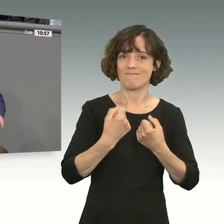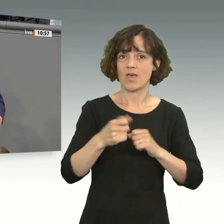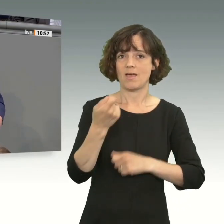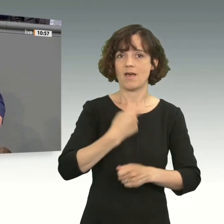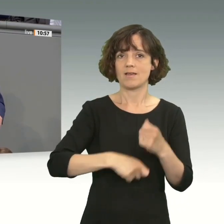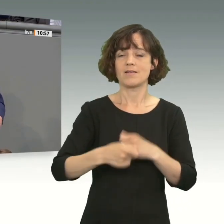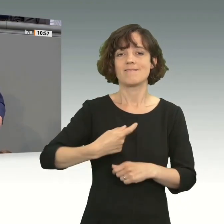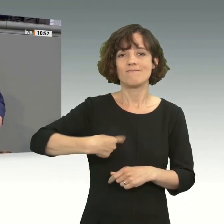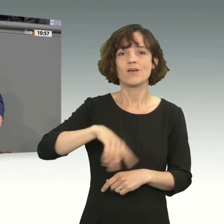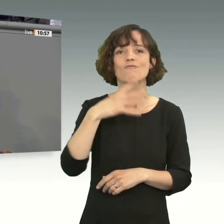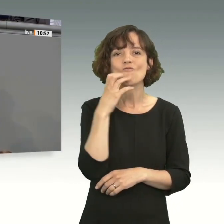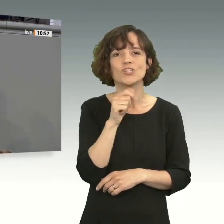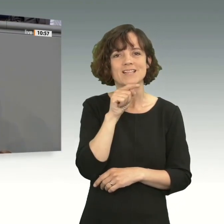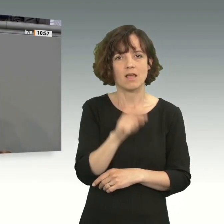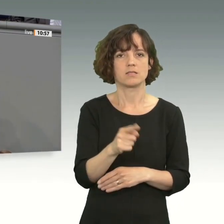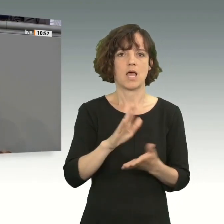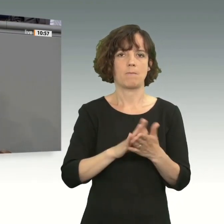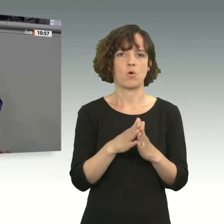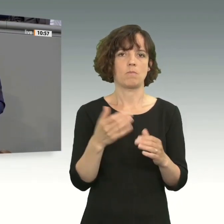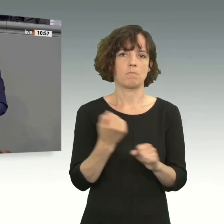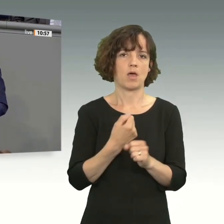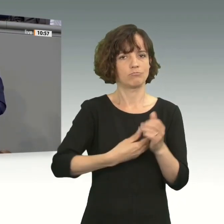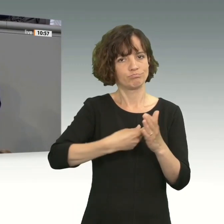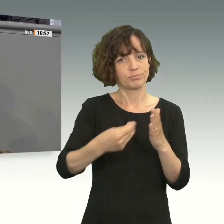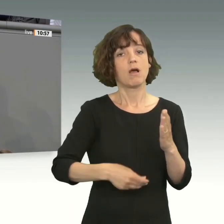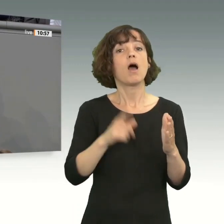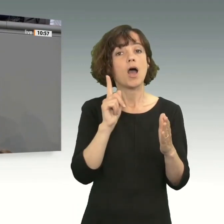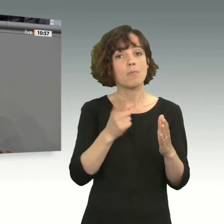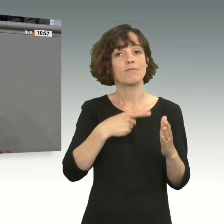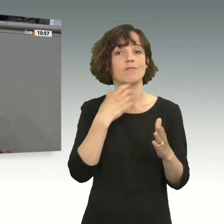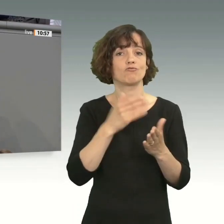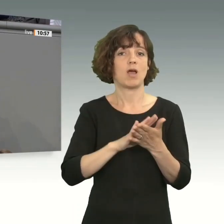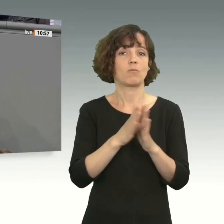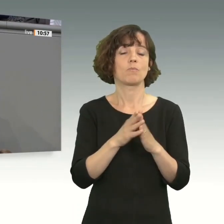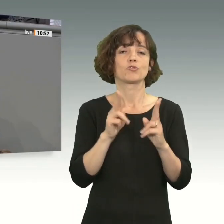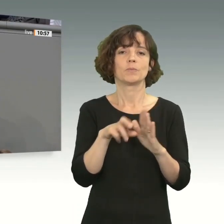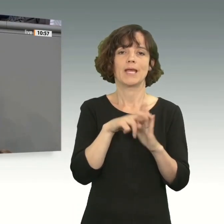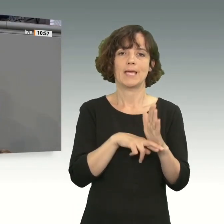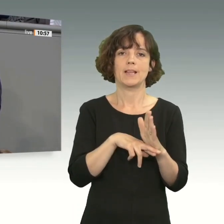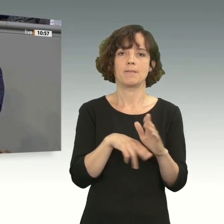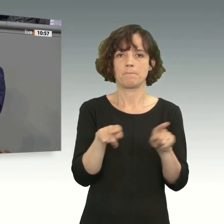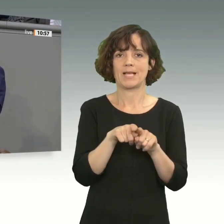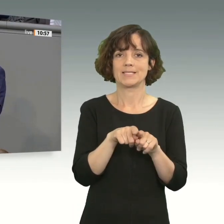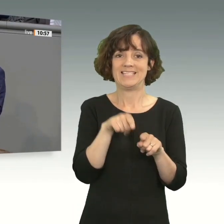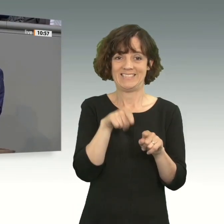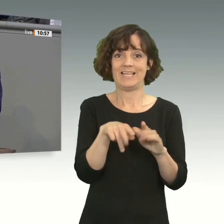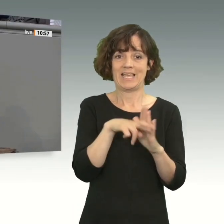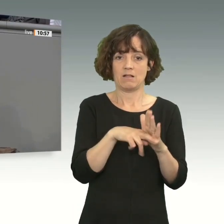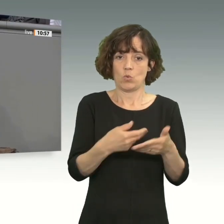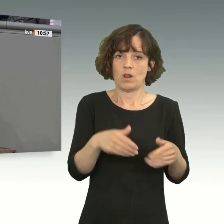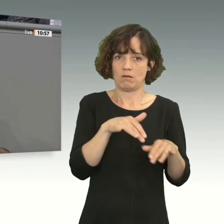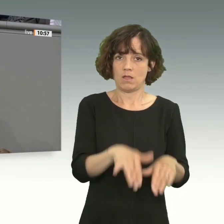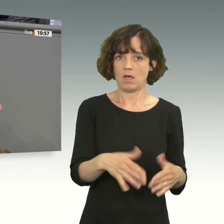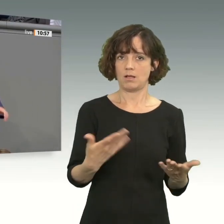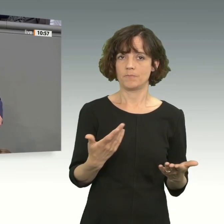dieses Abkommen abschließen wollen. Aber wir wollen auch ein Abkommen, das bestimmten Regeln entspricht und diese auch zugrunde legt.